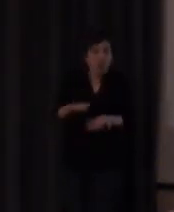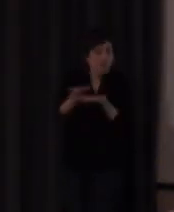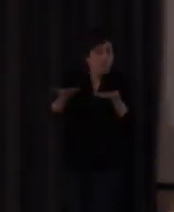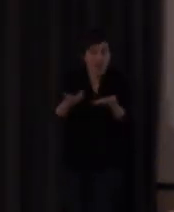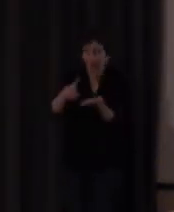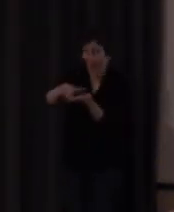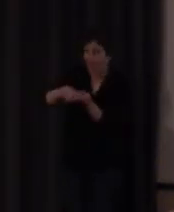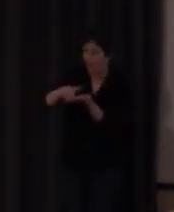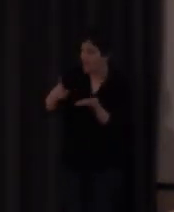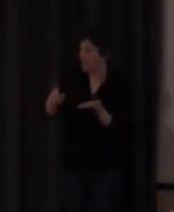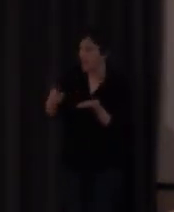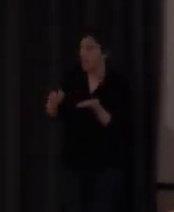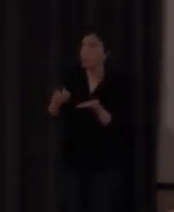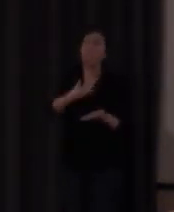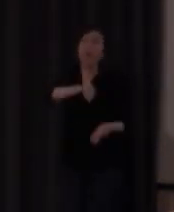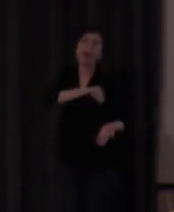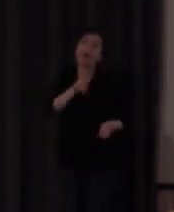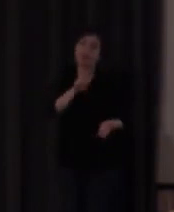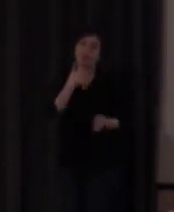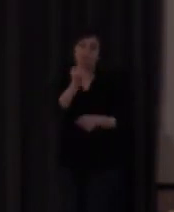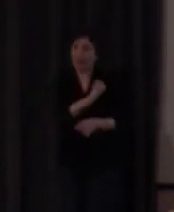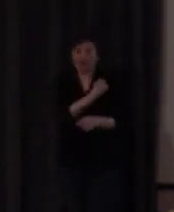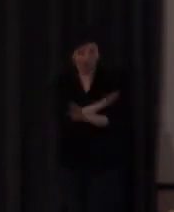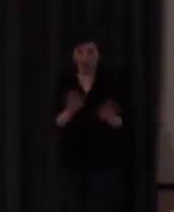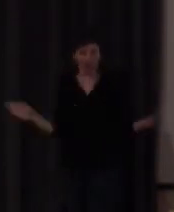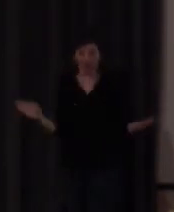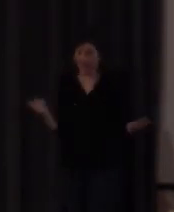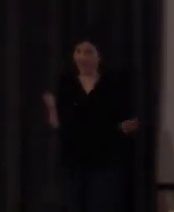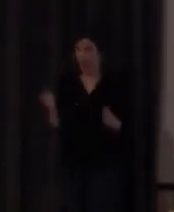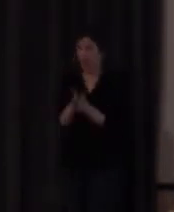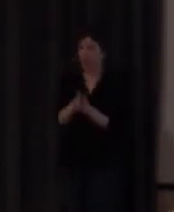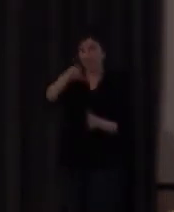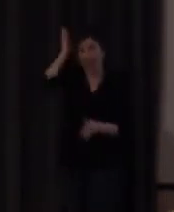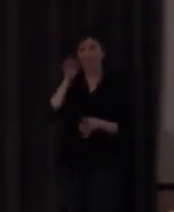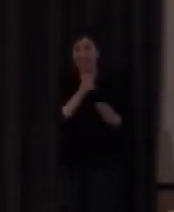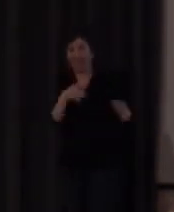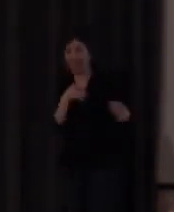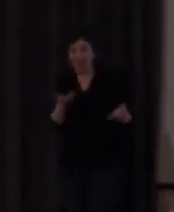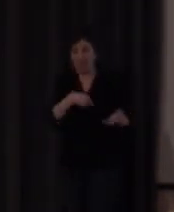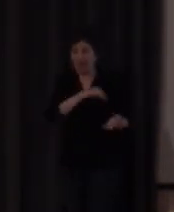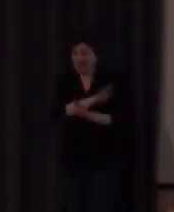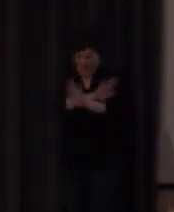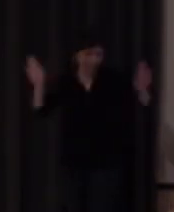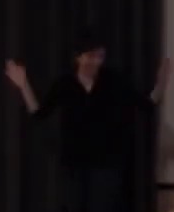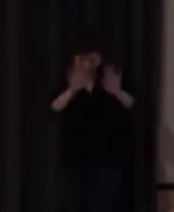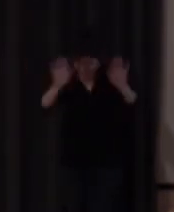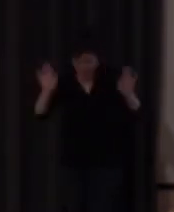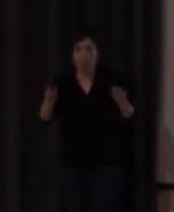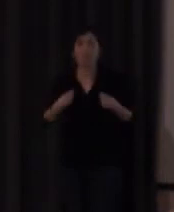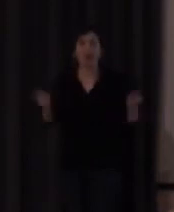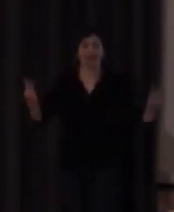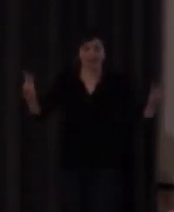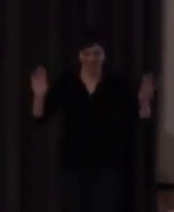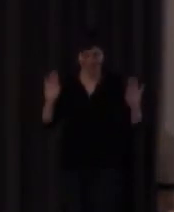lenguas no voy a decir muertas porque me matan mis compañeros de latín y griego y porque yo también lo creo de muertas nada están muy vivas